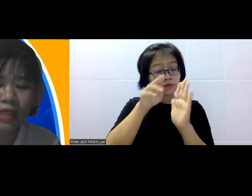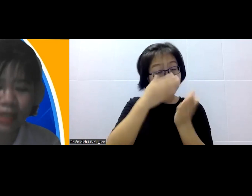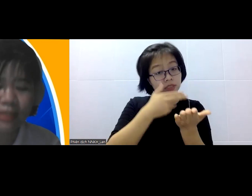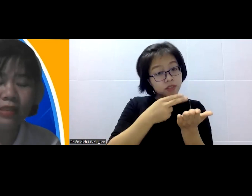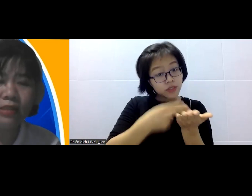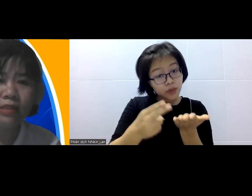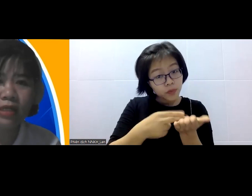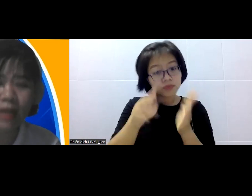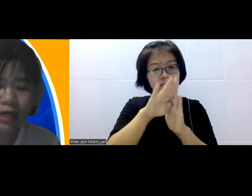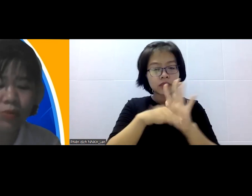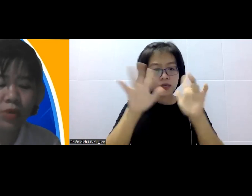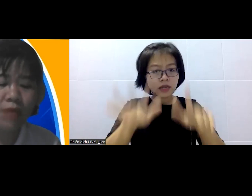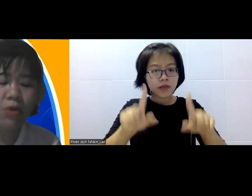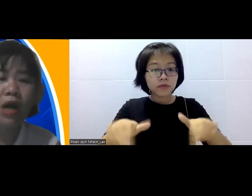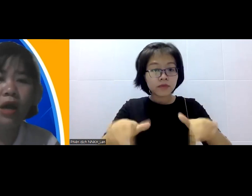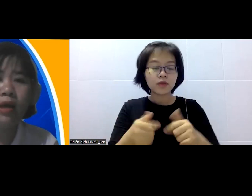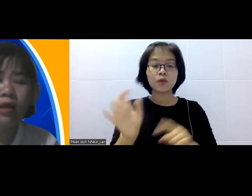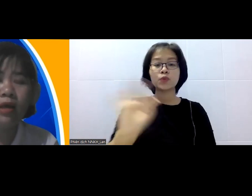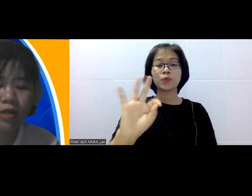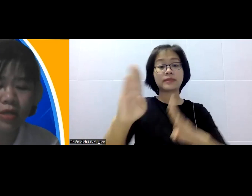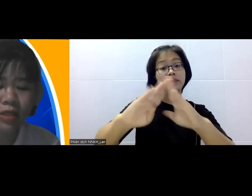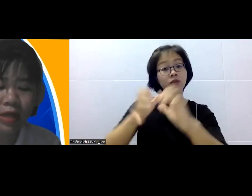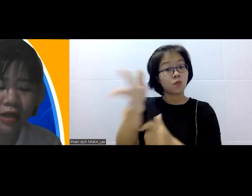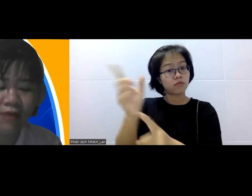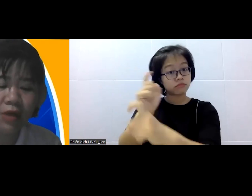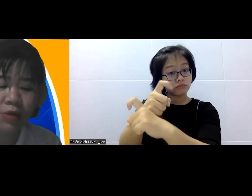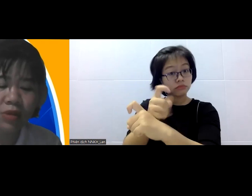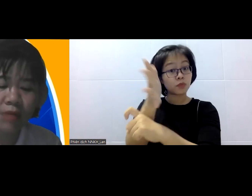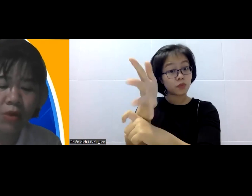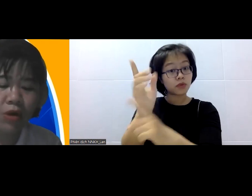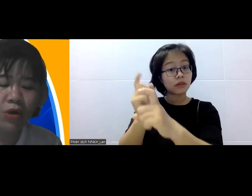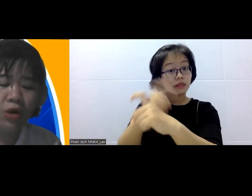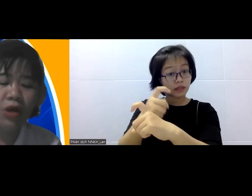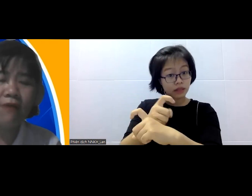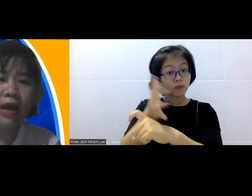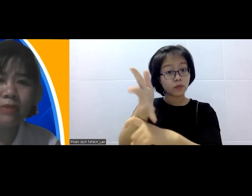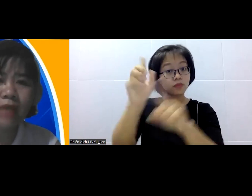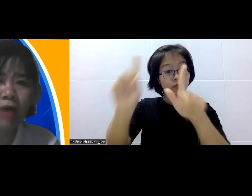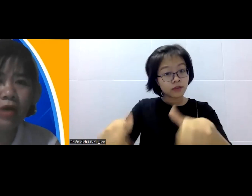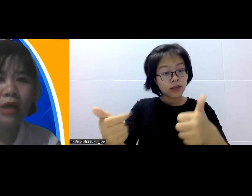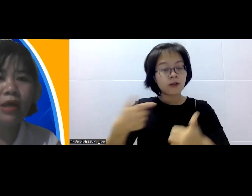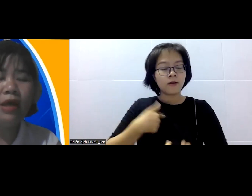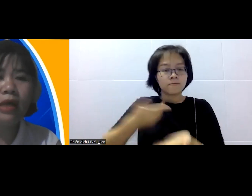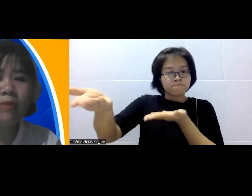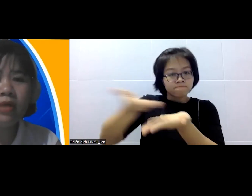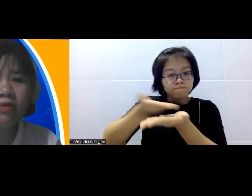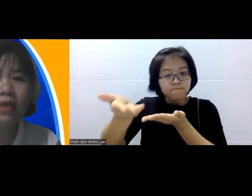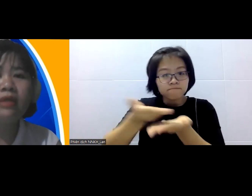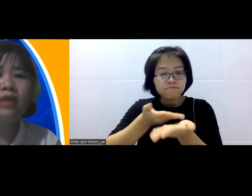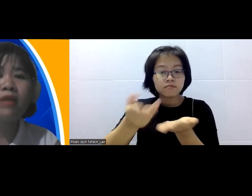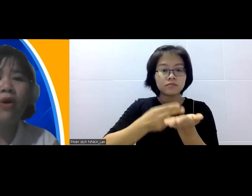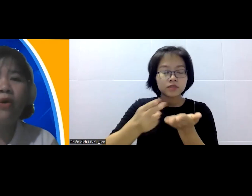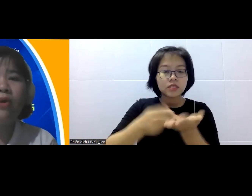không bỏ